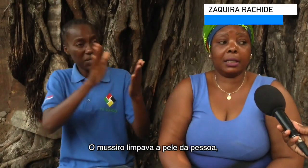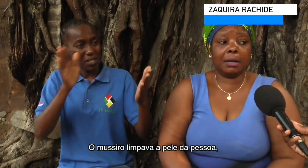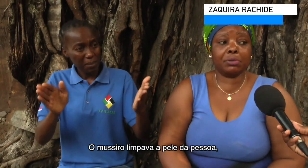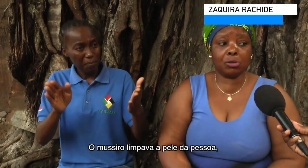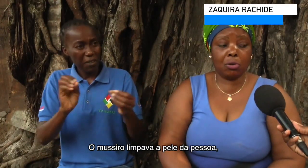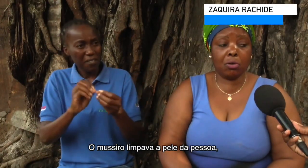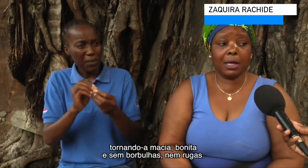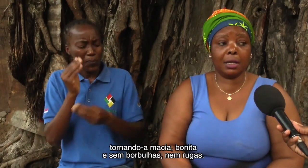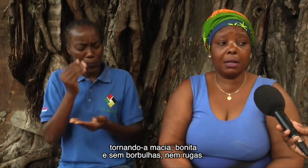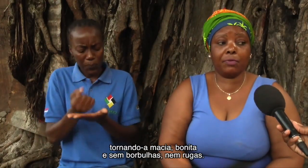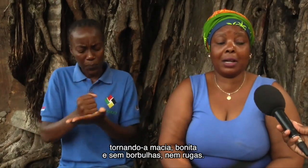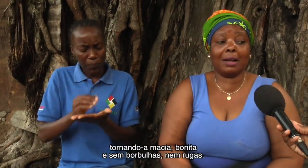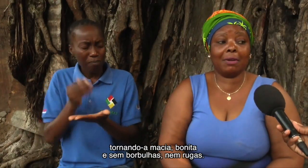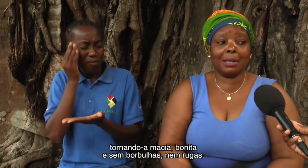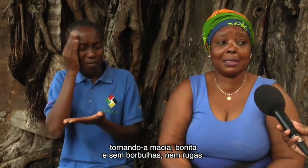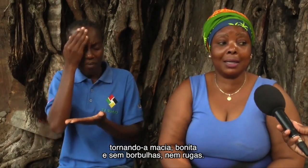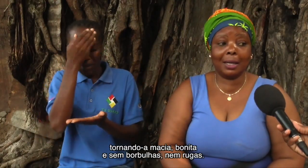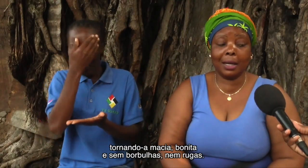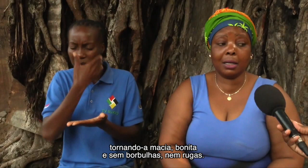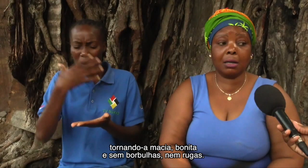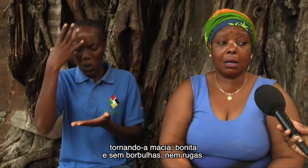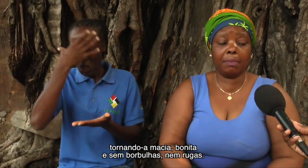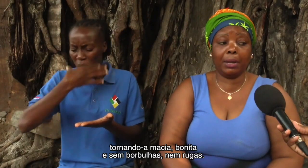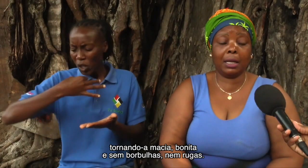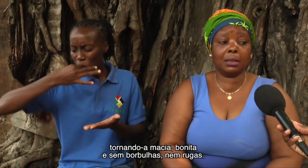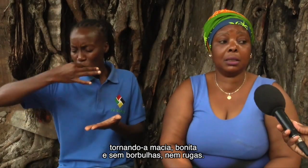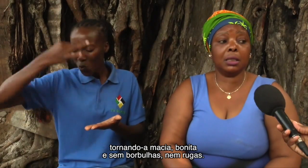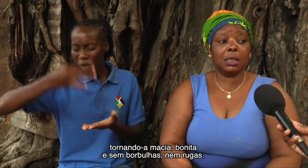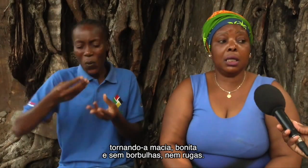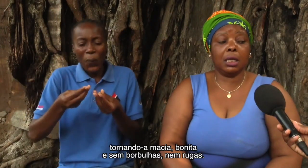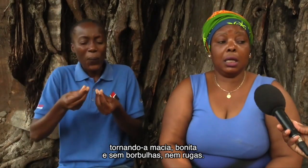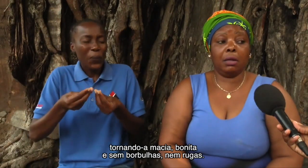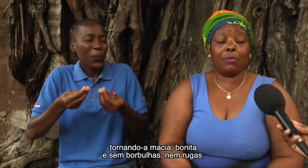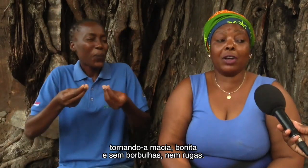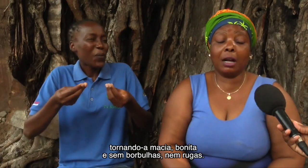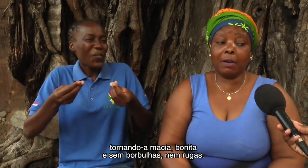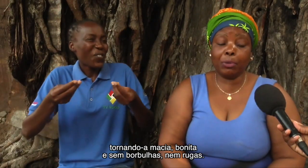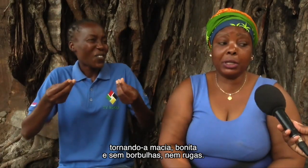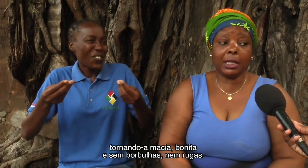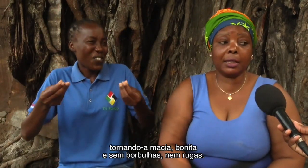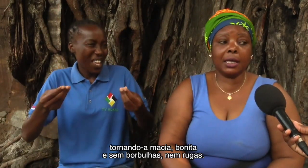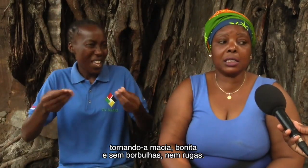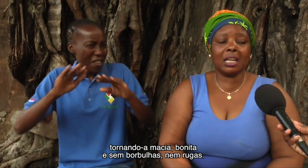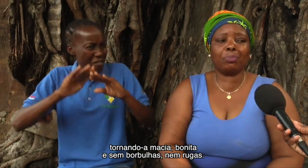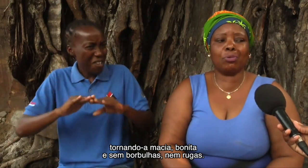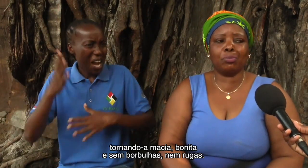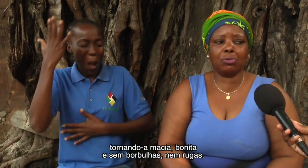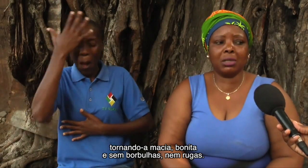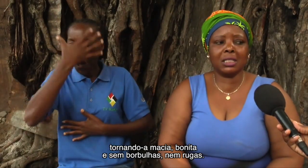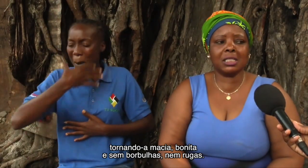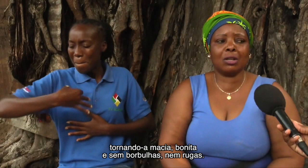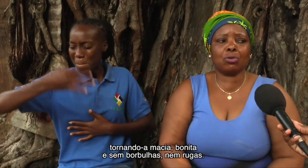pele da pessoa e ficava macia a pele. E ficava bonita, sem